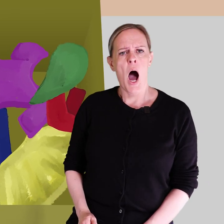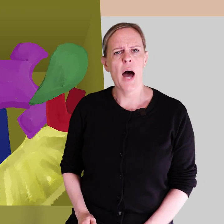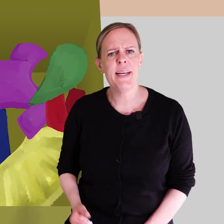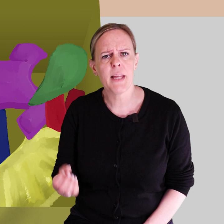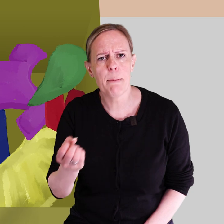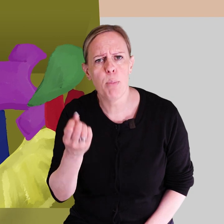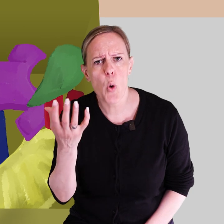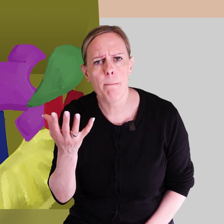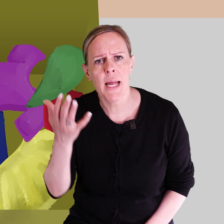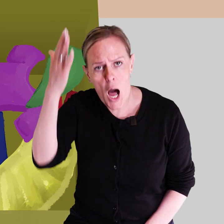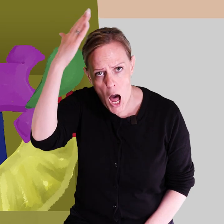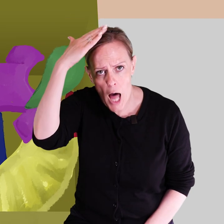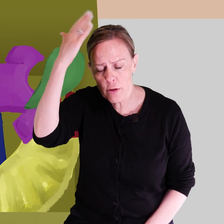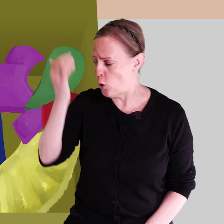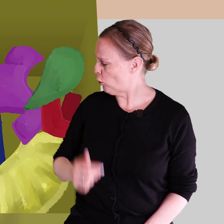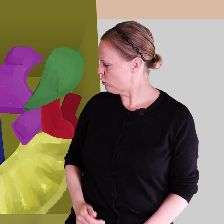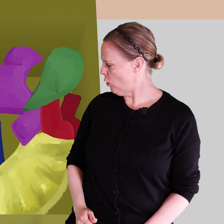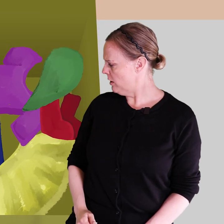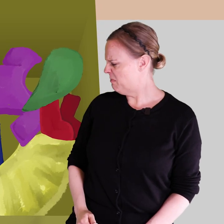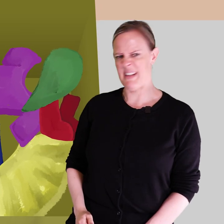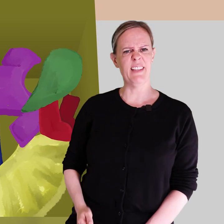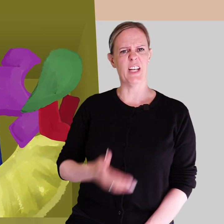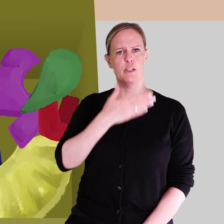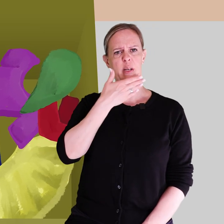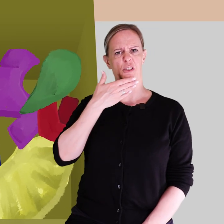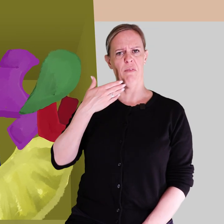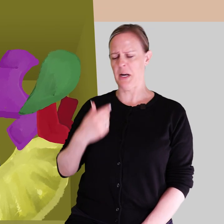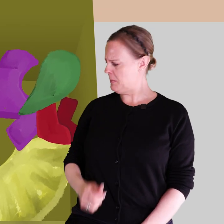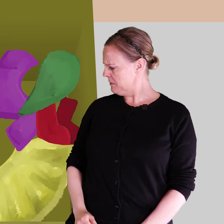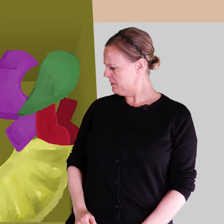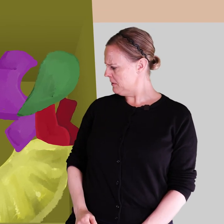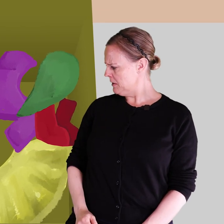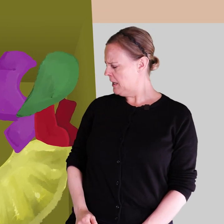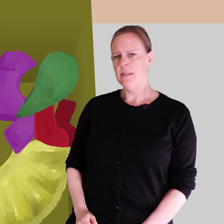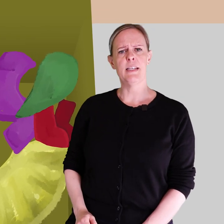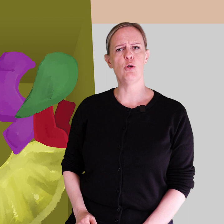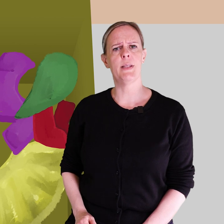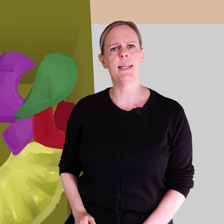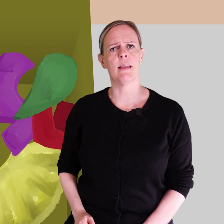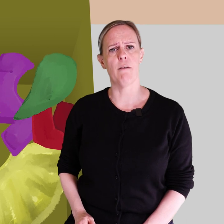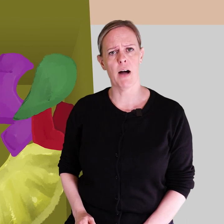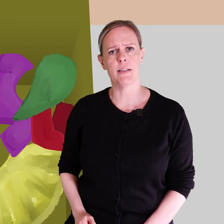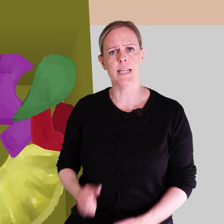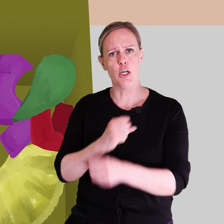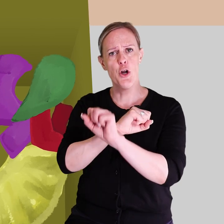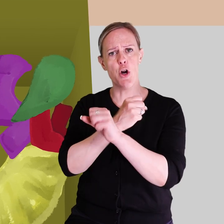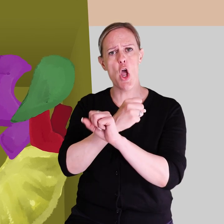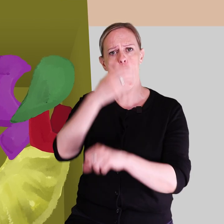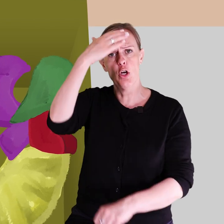Han hittade en blommig hatt också. Men den känns nu inte så varm. Till slut hittar han faktiskt en grön